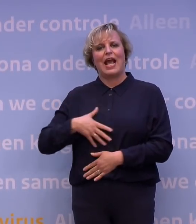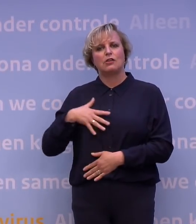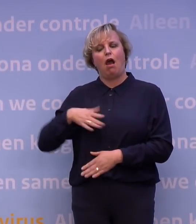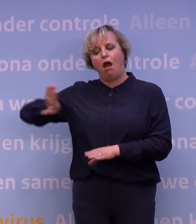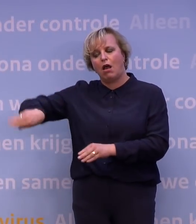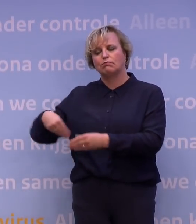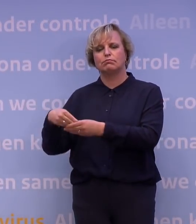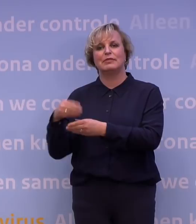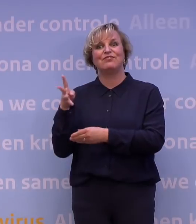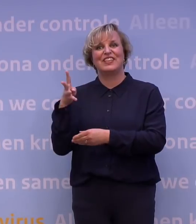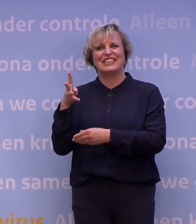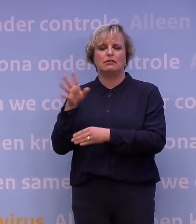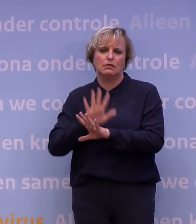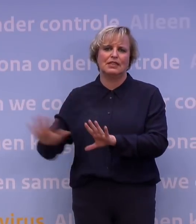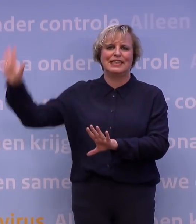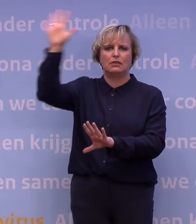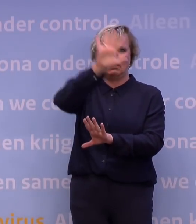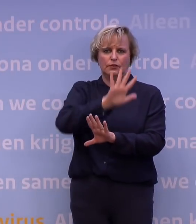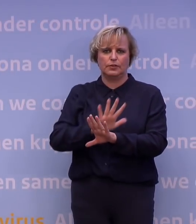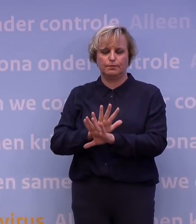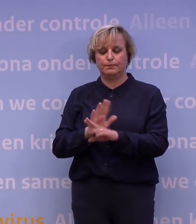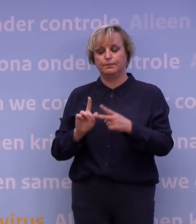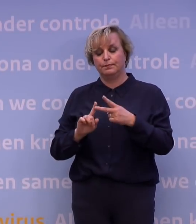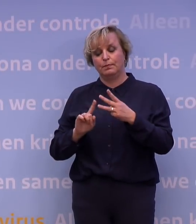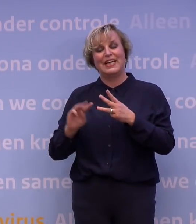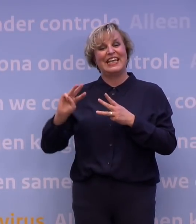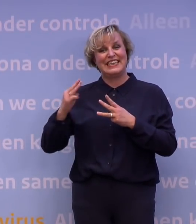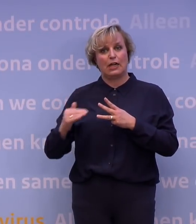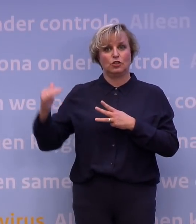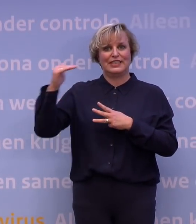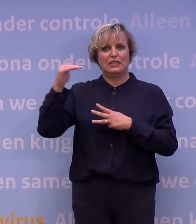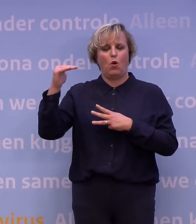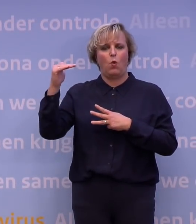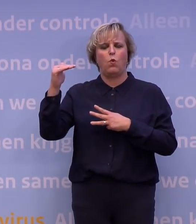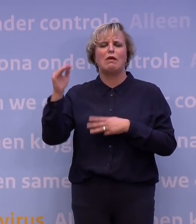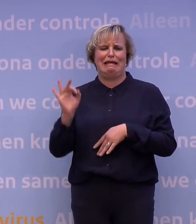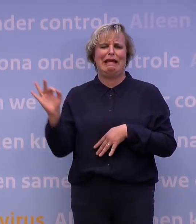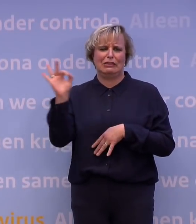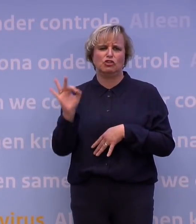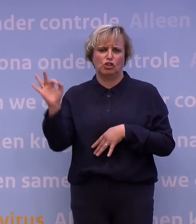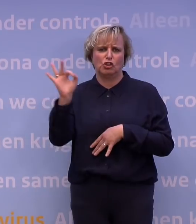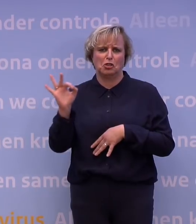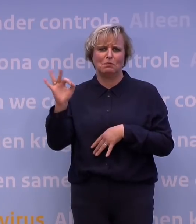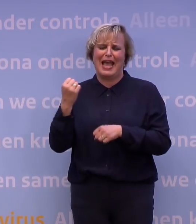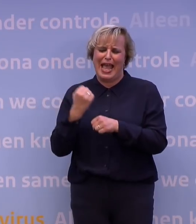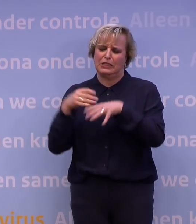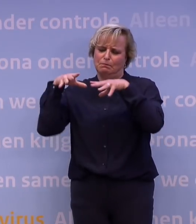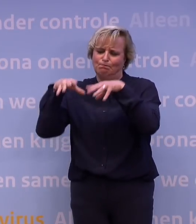voor veertien in het hele land. En drie, ernstig, dan is hard ingrijpen nodig.